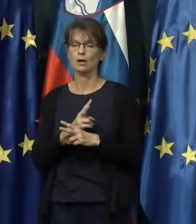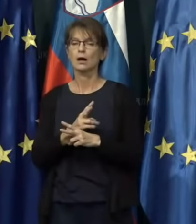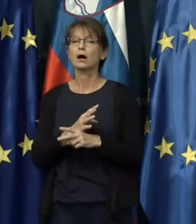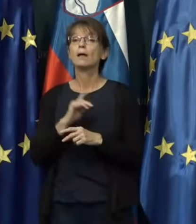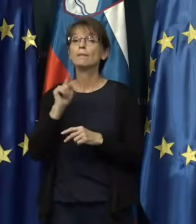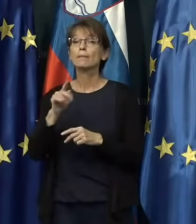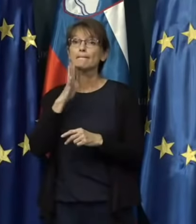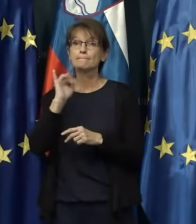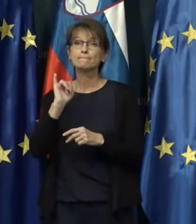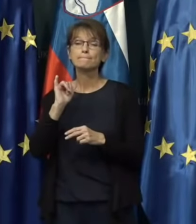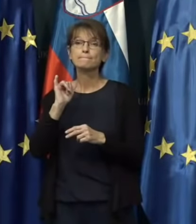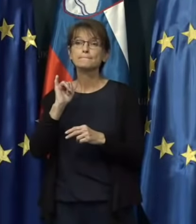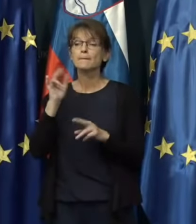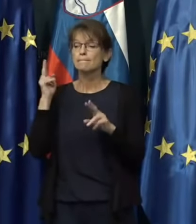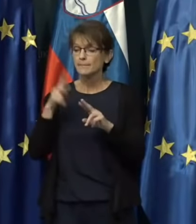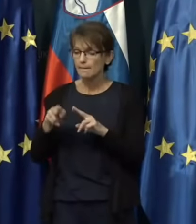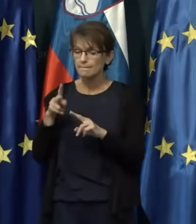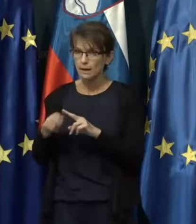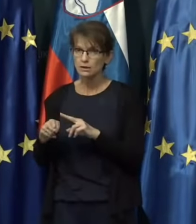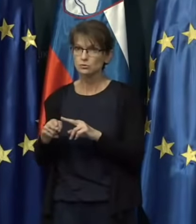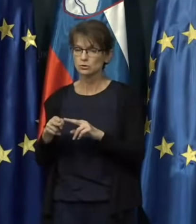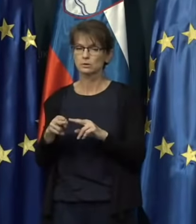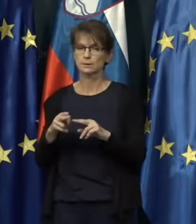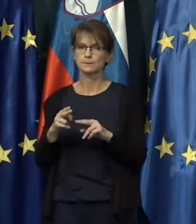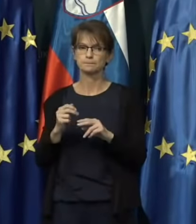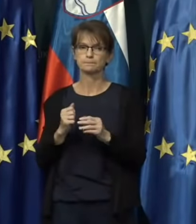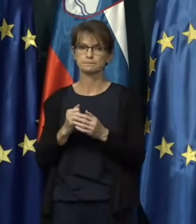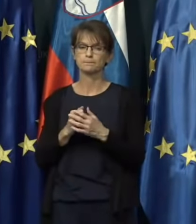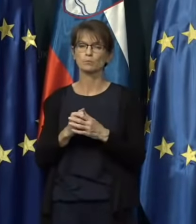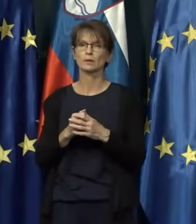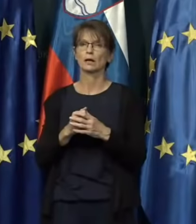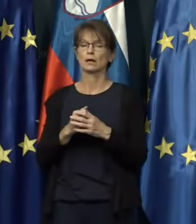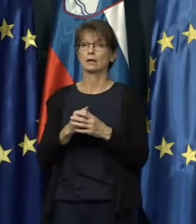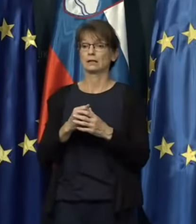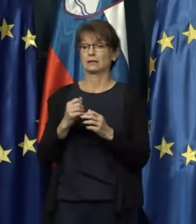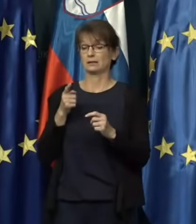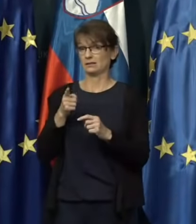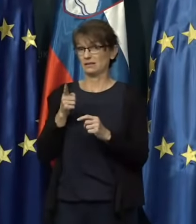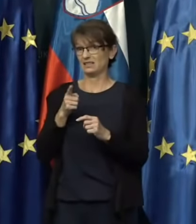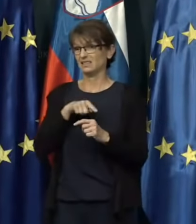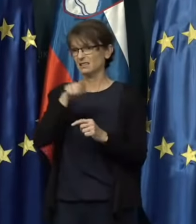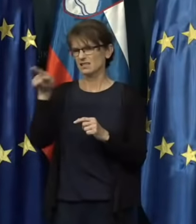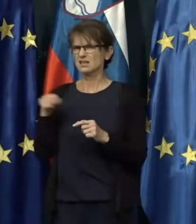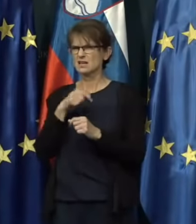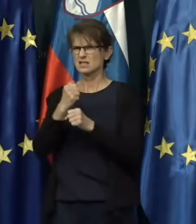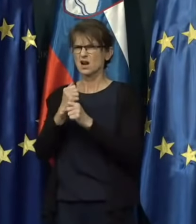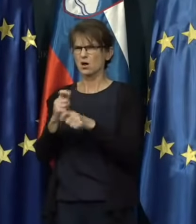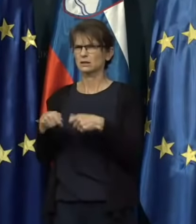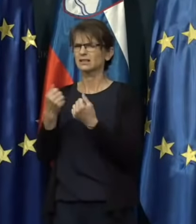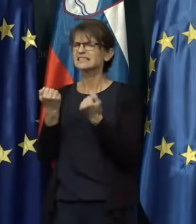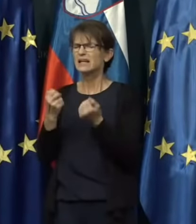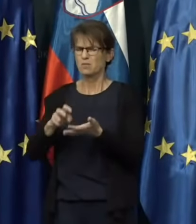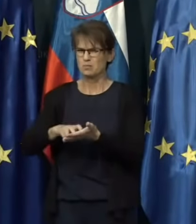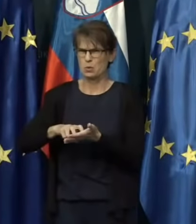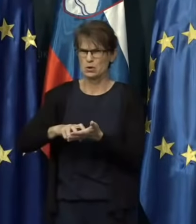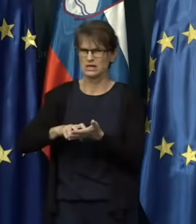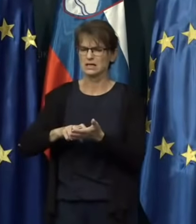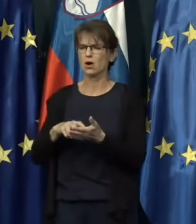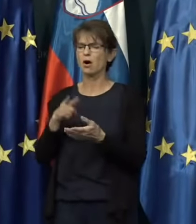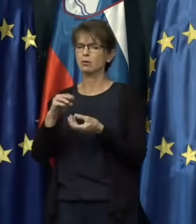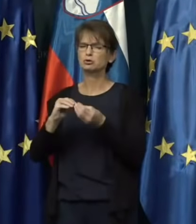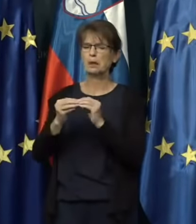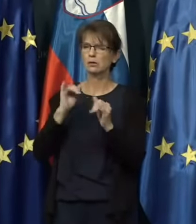preprečili, tega se delodajalci zelo bojijo, more biti ne špekulativna